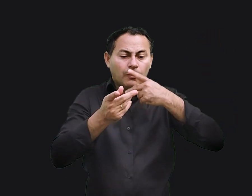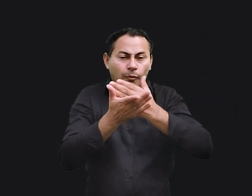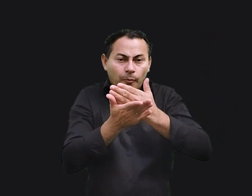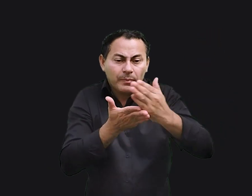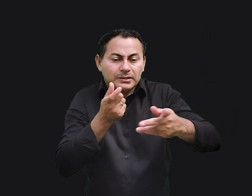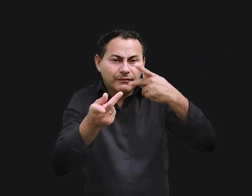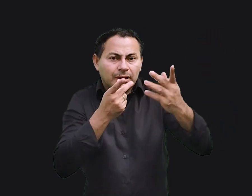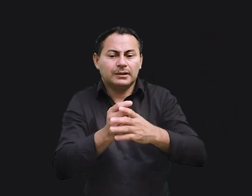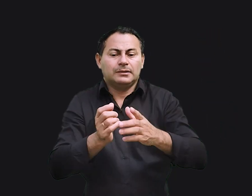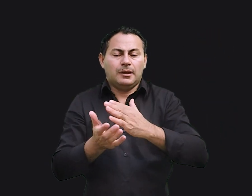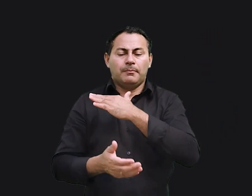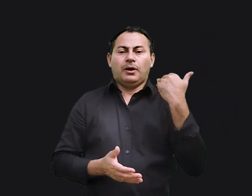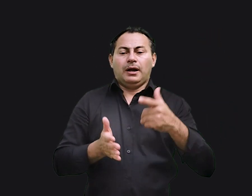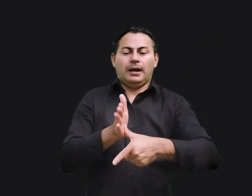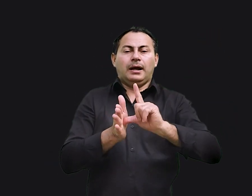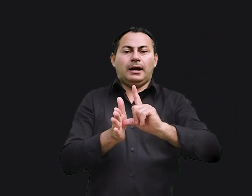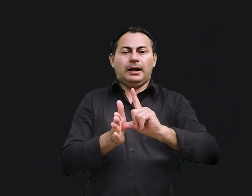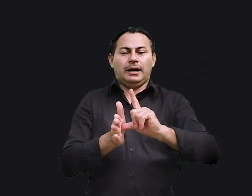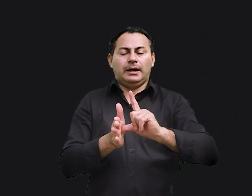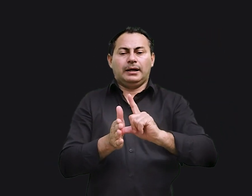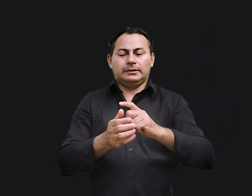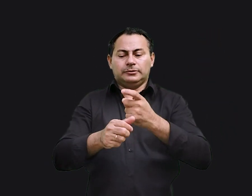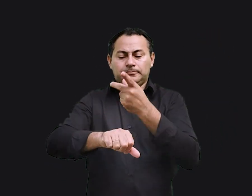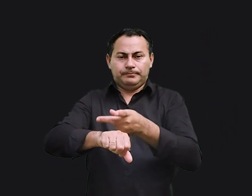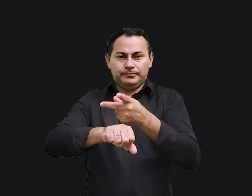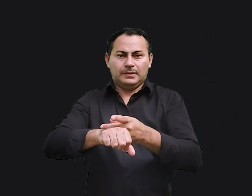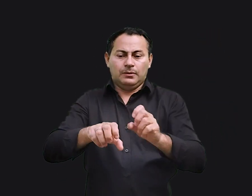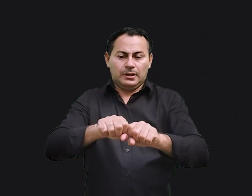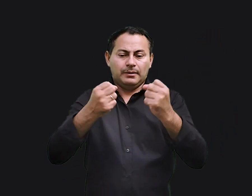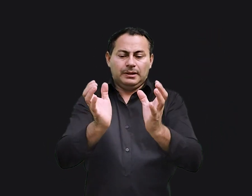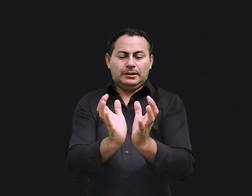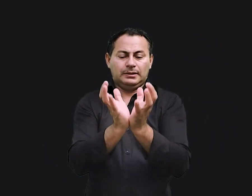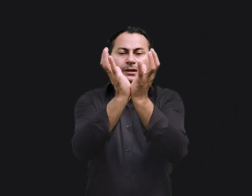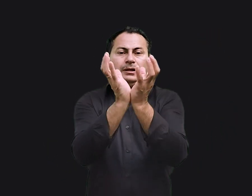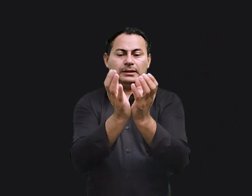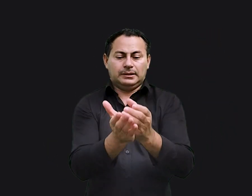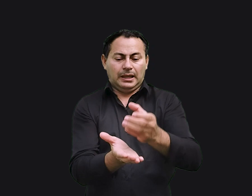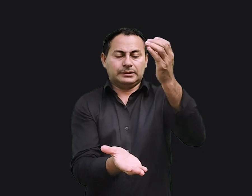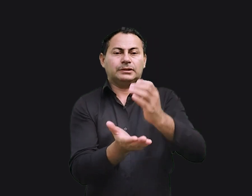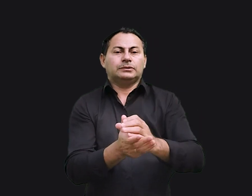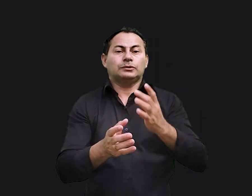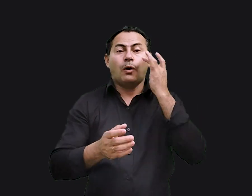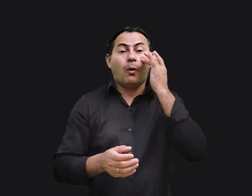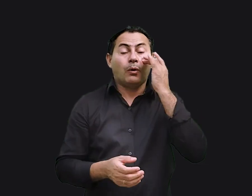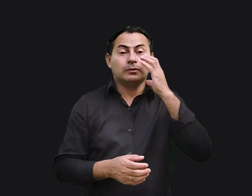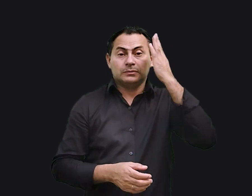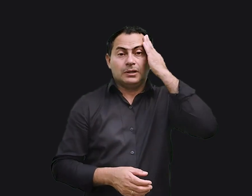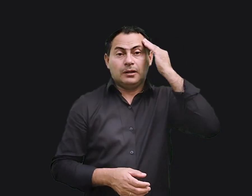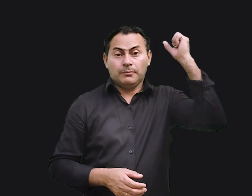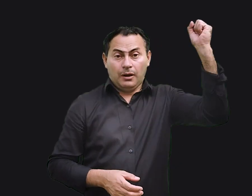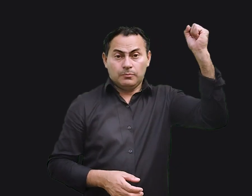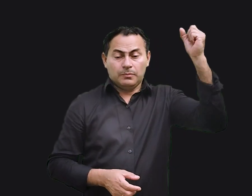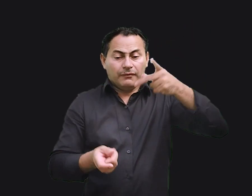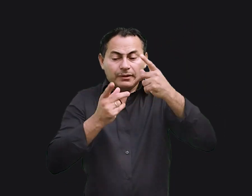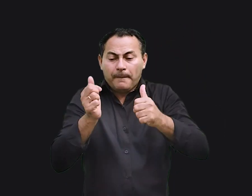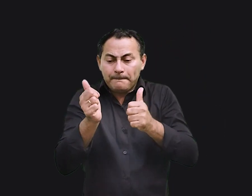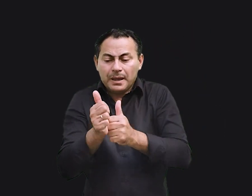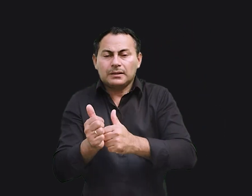da morte antes que se rompa o cordão de prata ou se quebre a taça de ouro. Salomão estava aproximando-se da morte